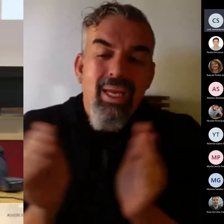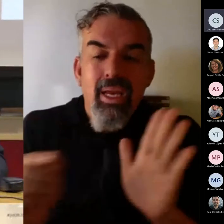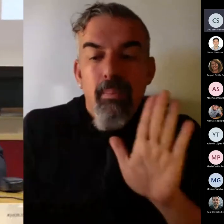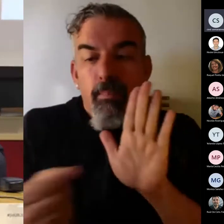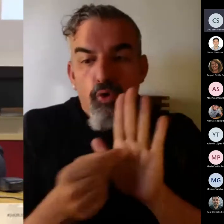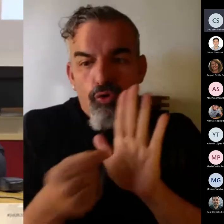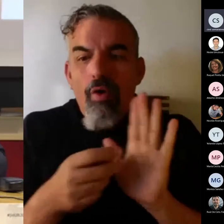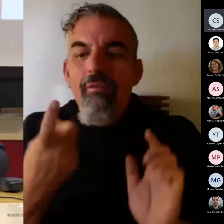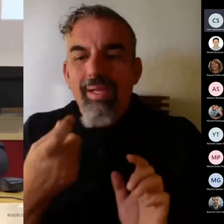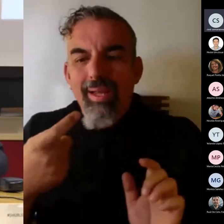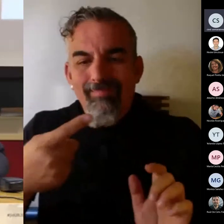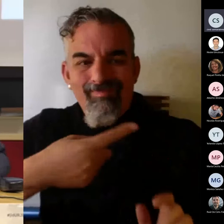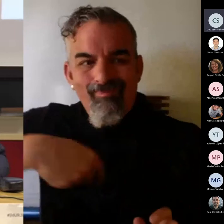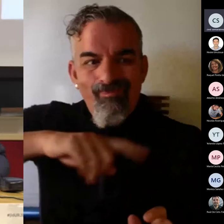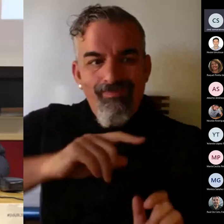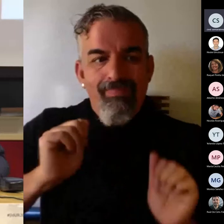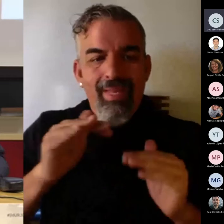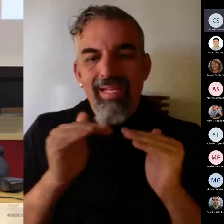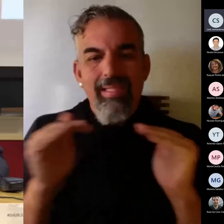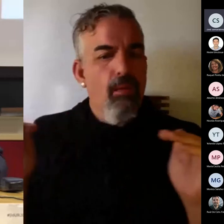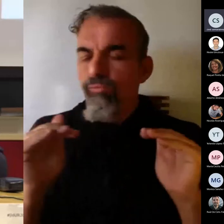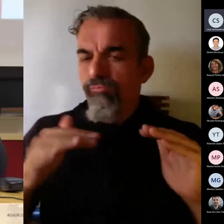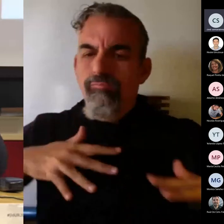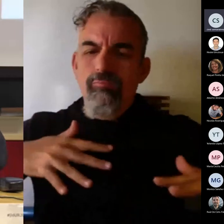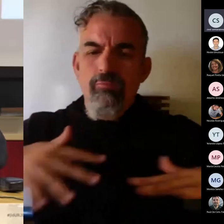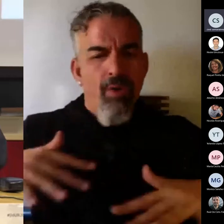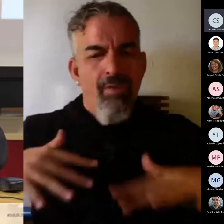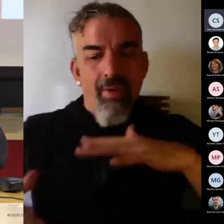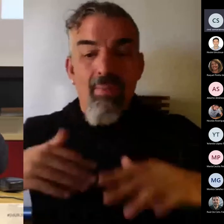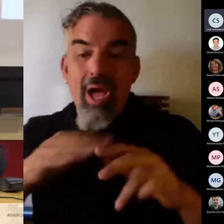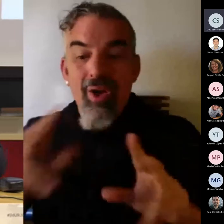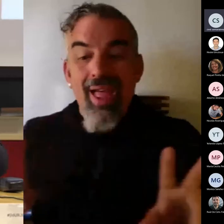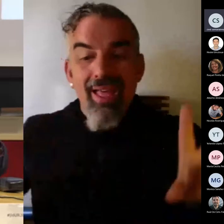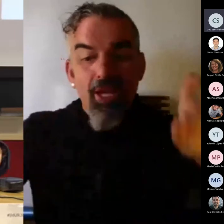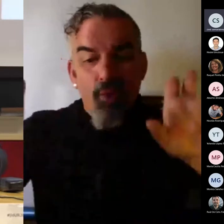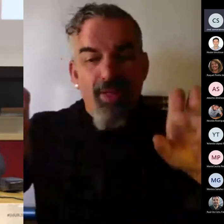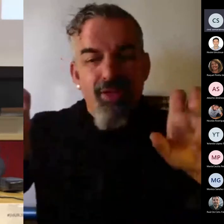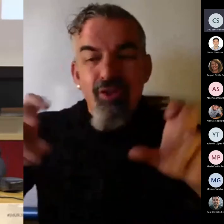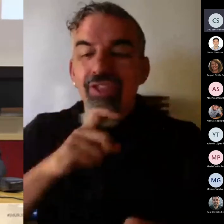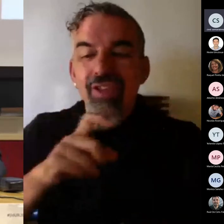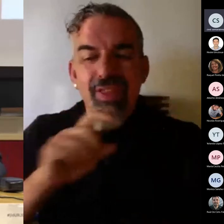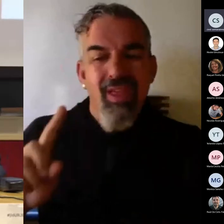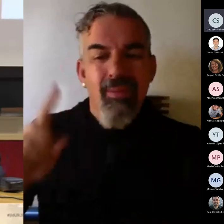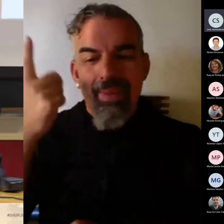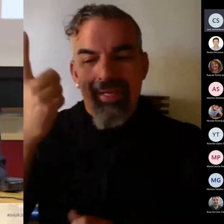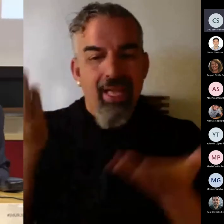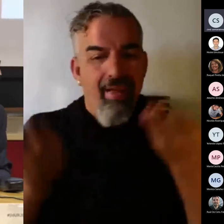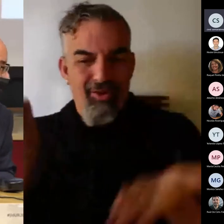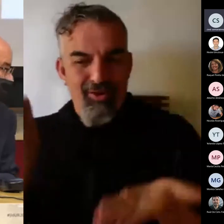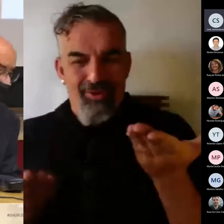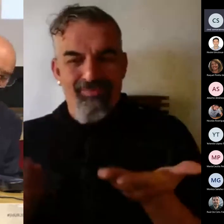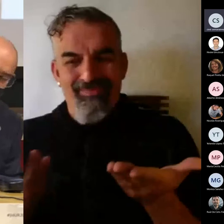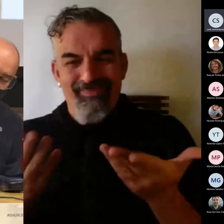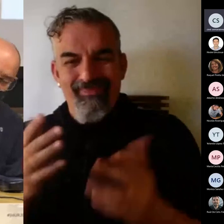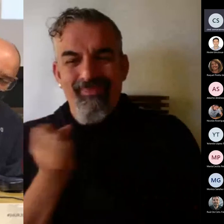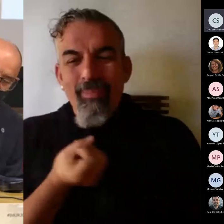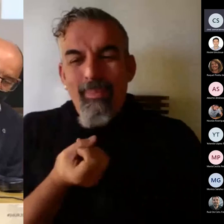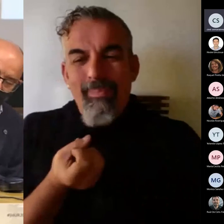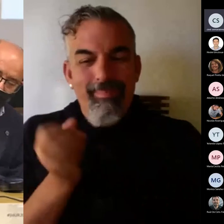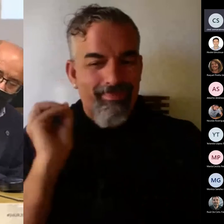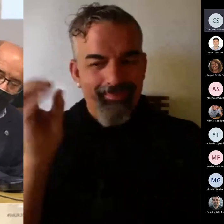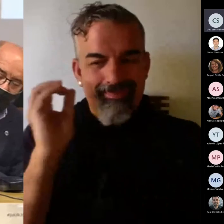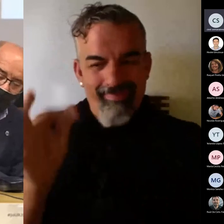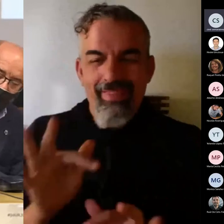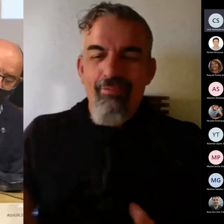intentemos mover lo más difícil de todo de la innovación que es la verdad. Ah, que me enrollo de nuevo. Muchas